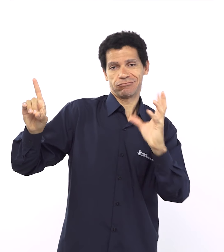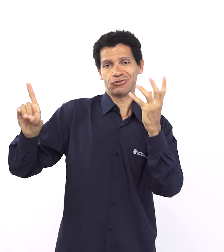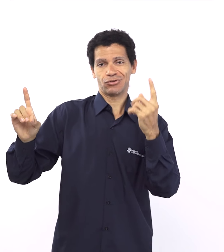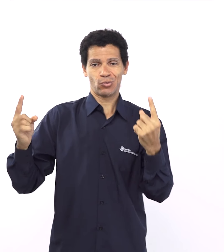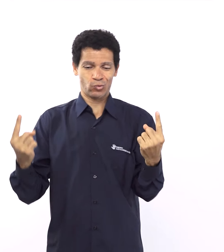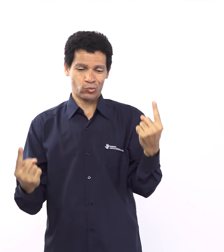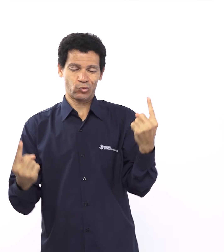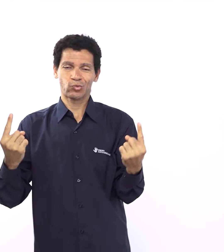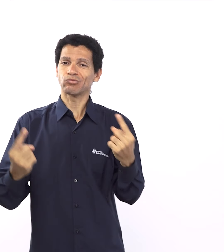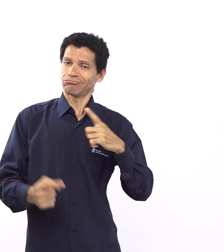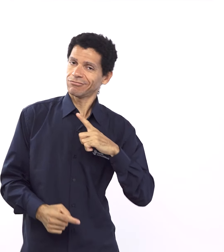esforço,